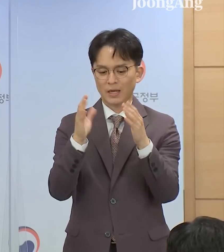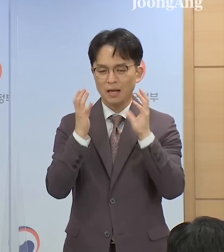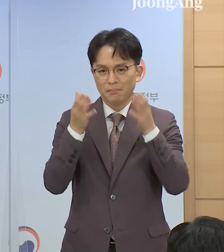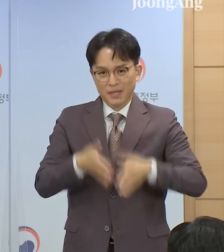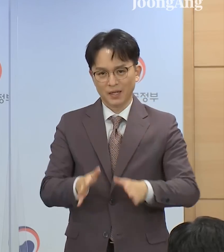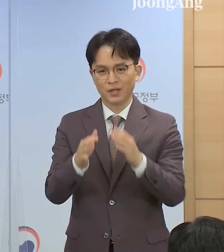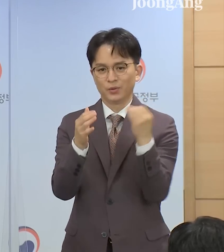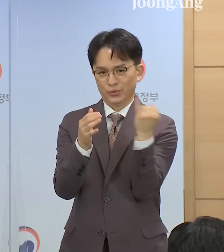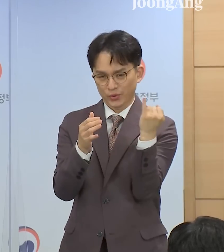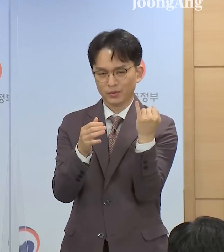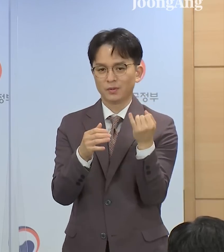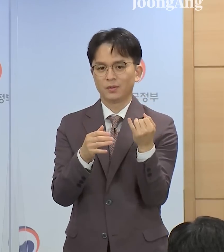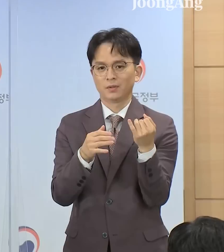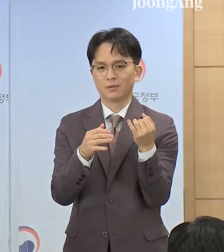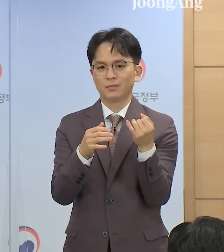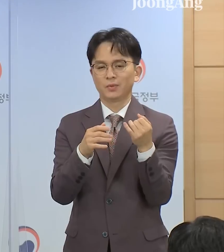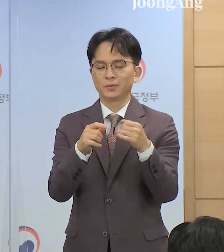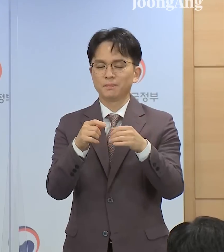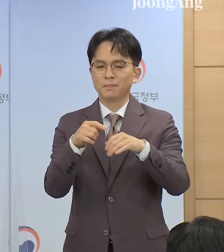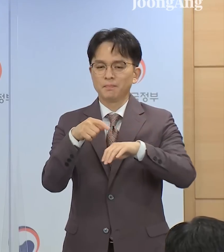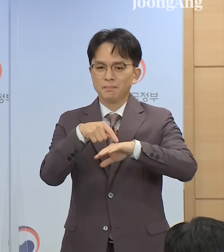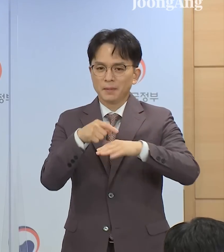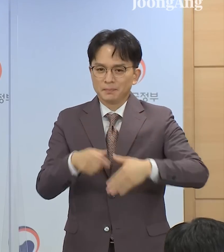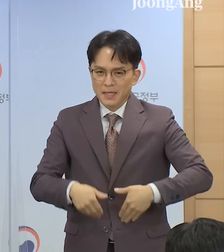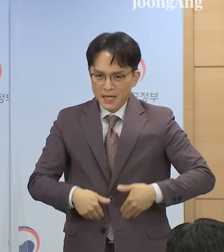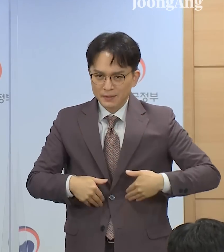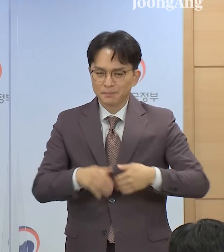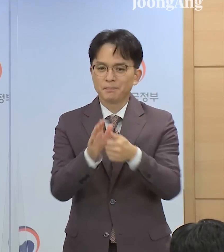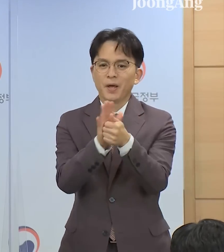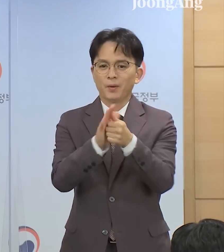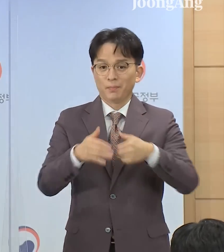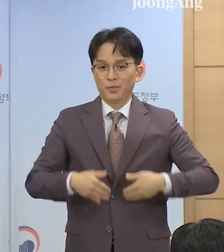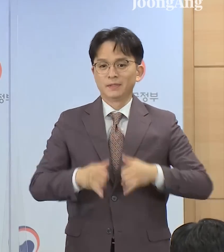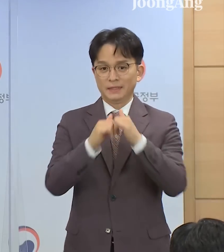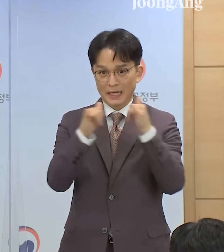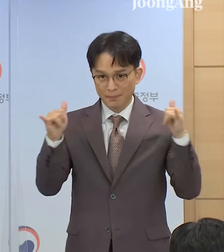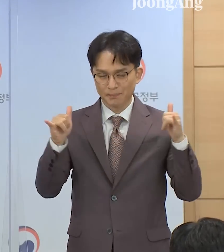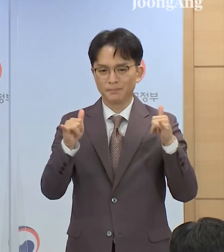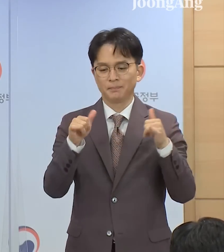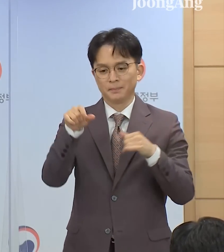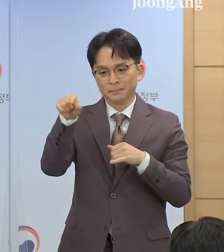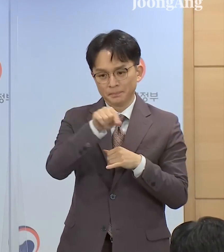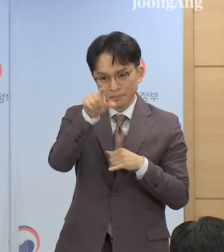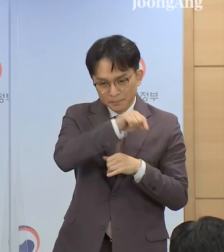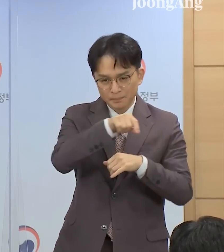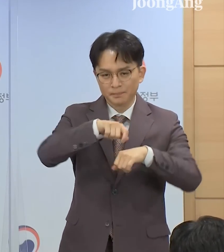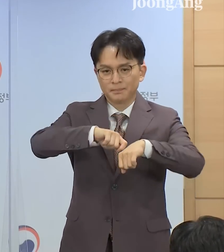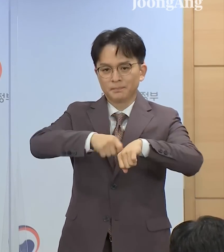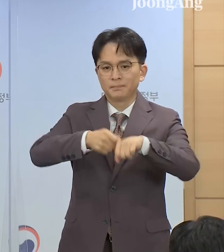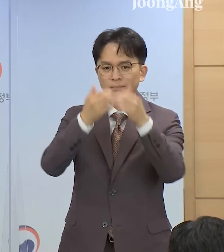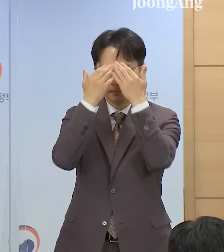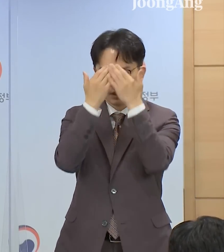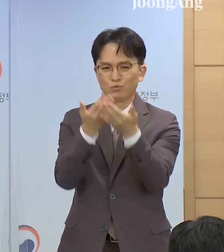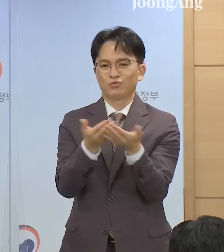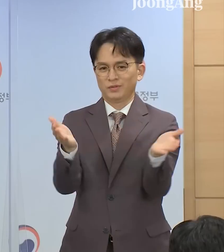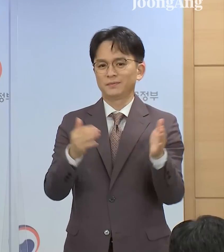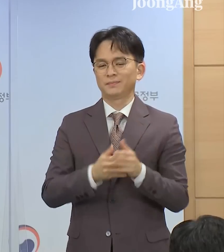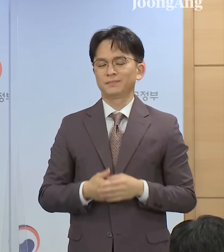중인 수영자 등 원정적 조치가 필요한 수영자를 신중하게 선정하여 사면에 포함시켰습니다.